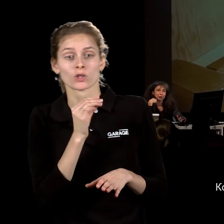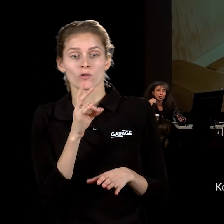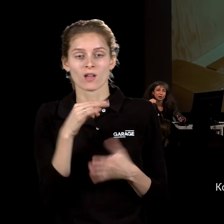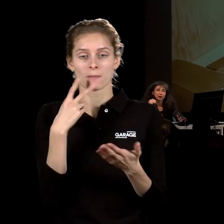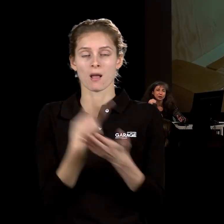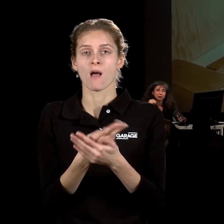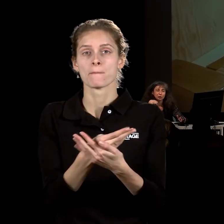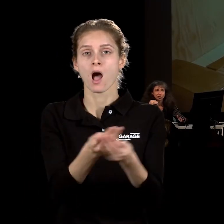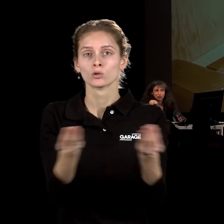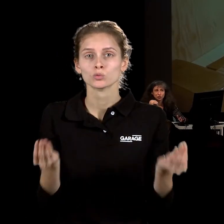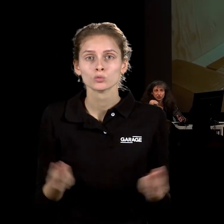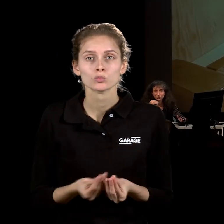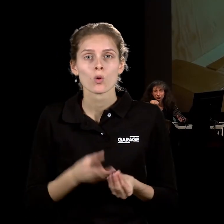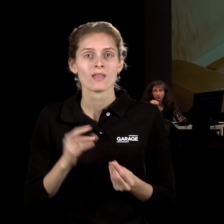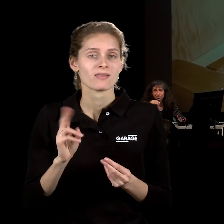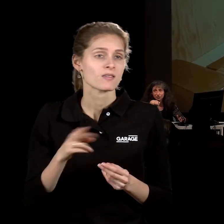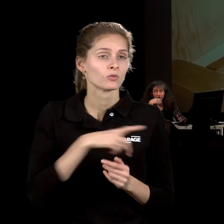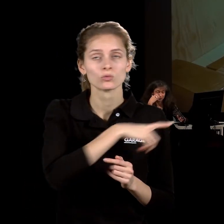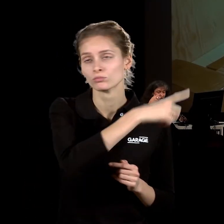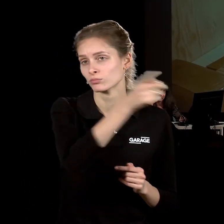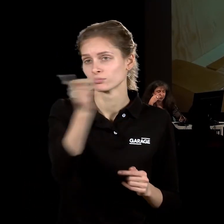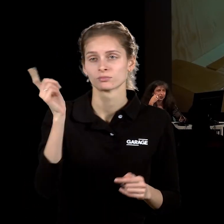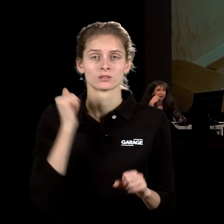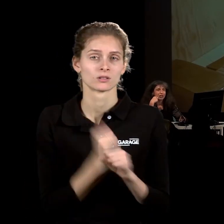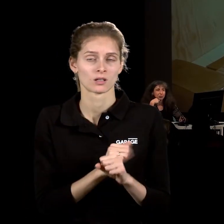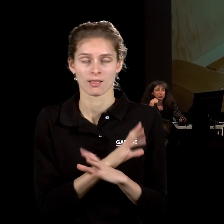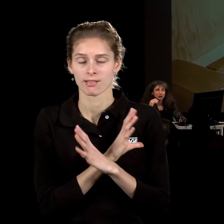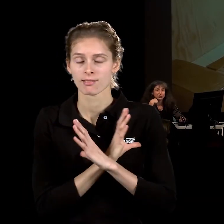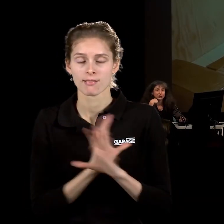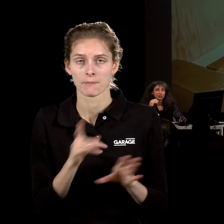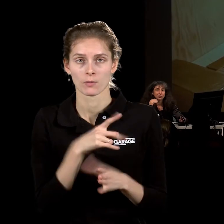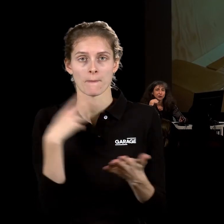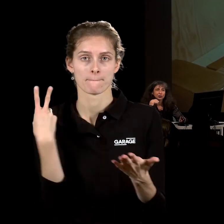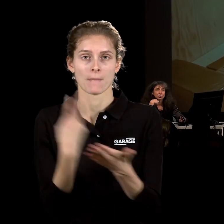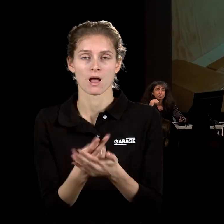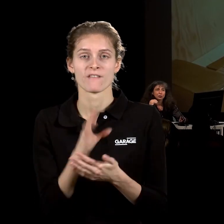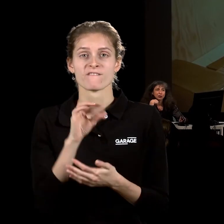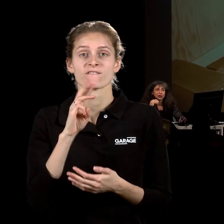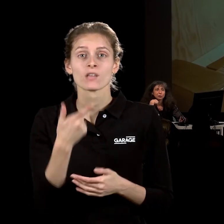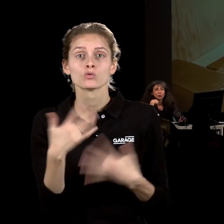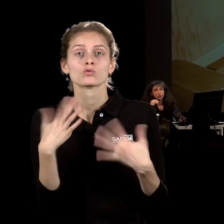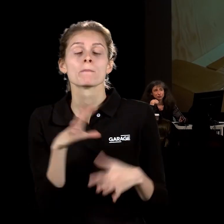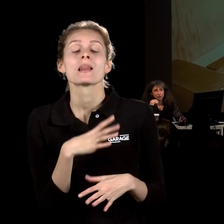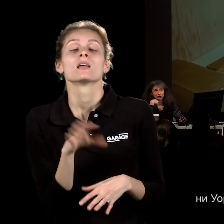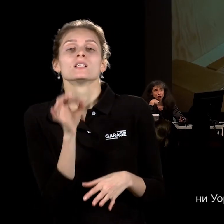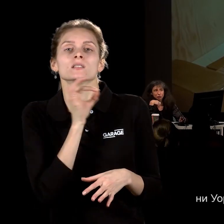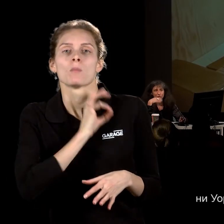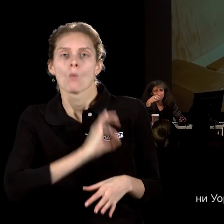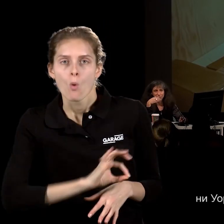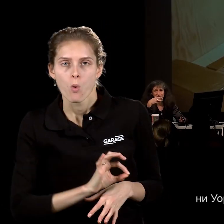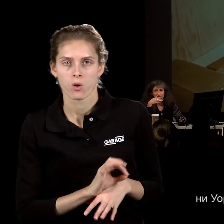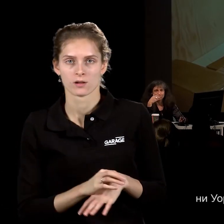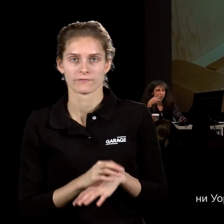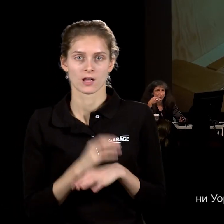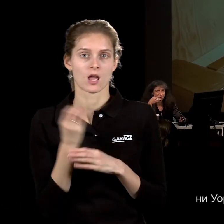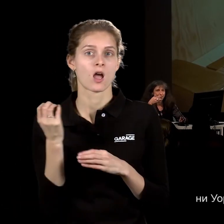он выставляет то, что не делал никто из тех, кто делал ready-made или фейковые ready-made, он выставляет вещь, которая была использована, то, что не